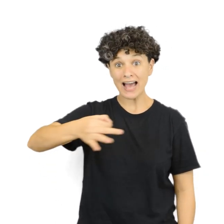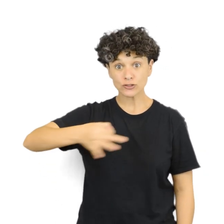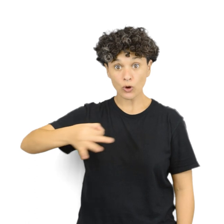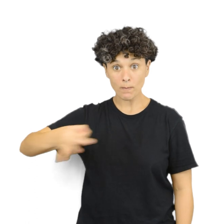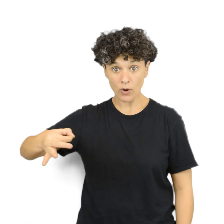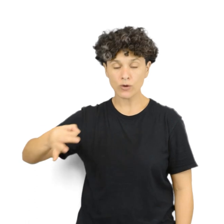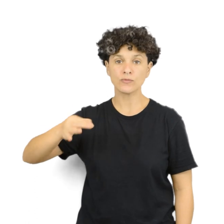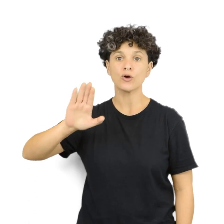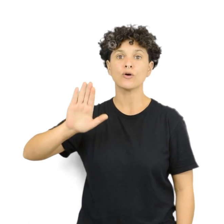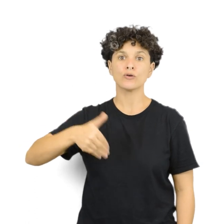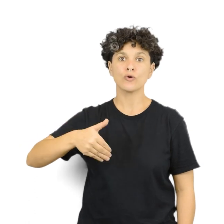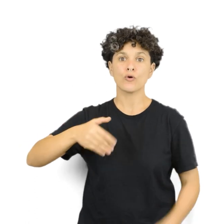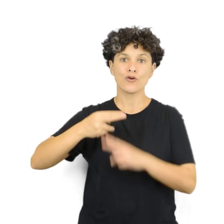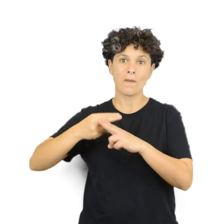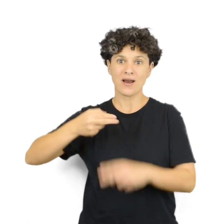hidrógeno y un átomo electronegativo A.